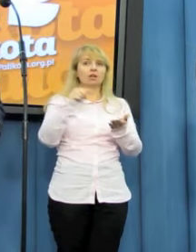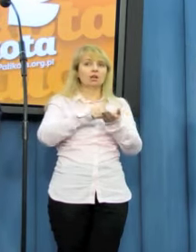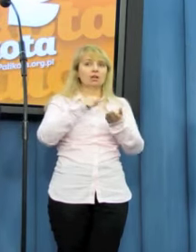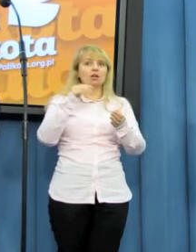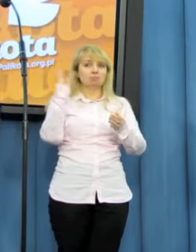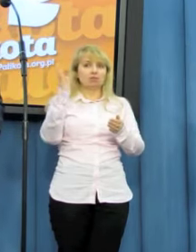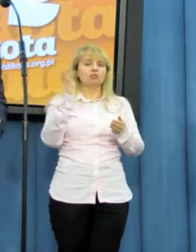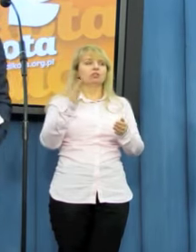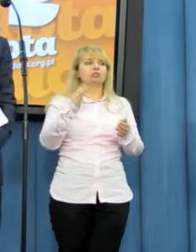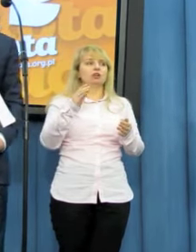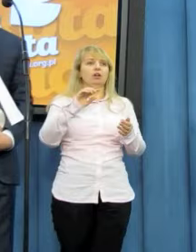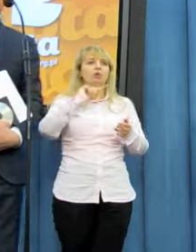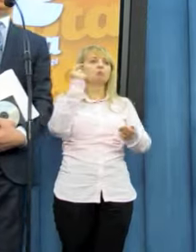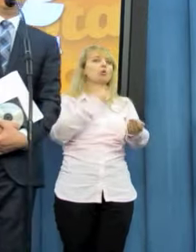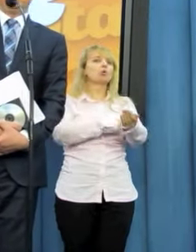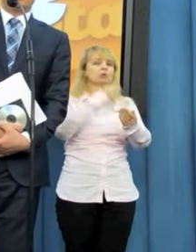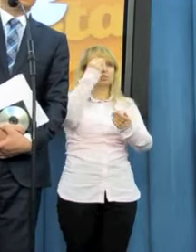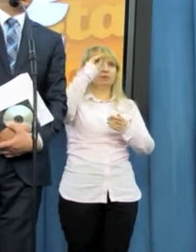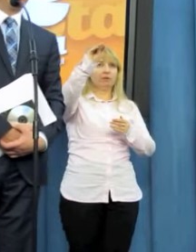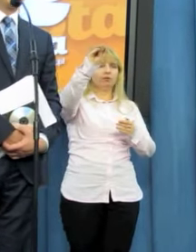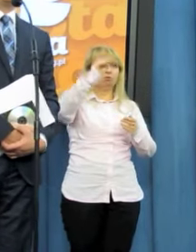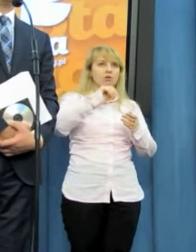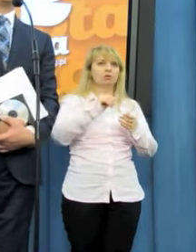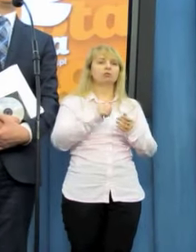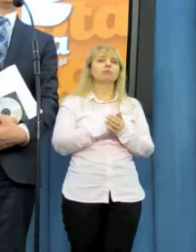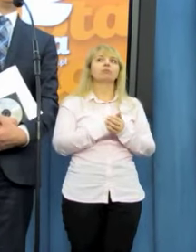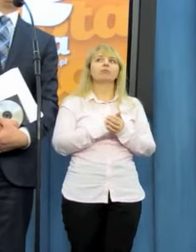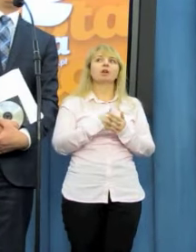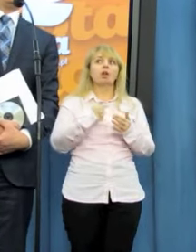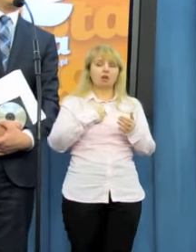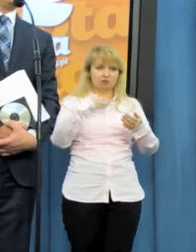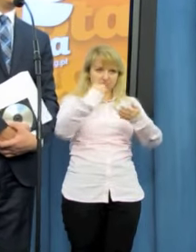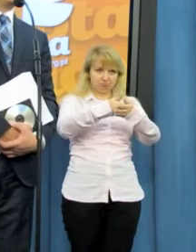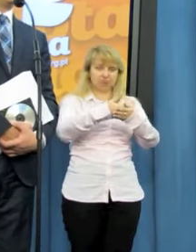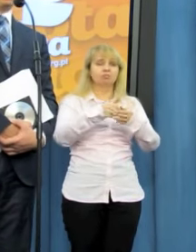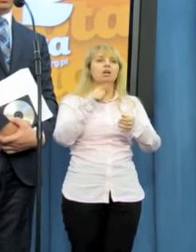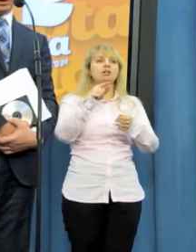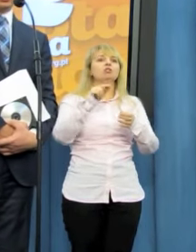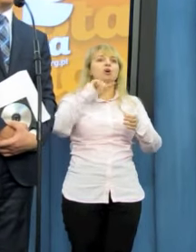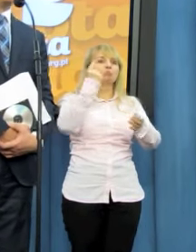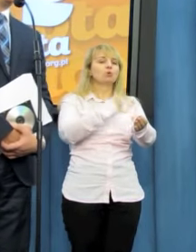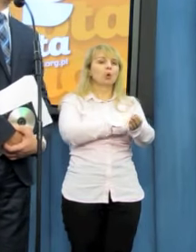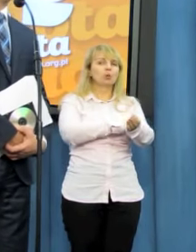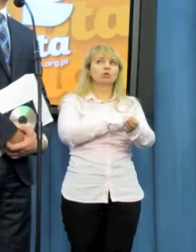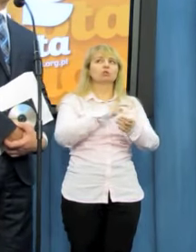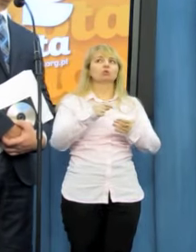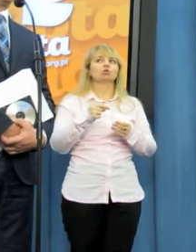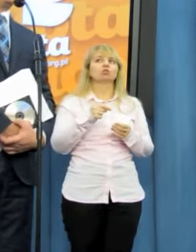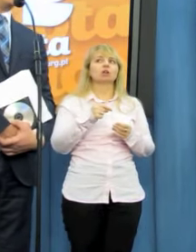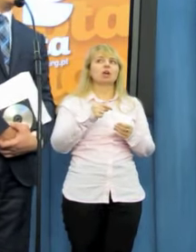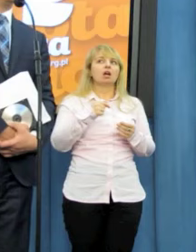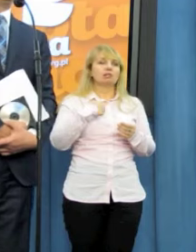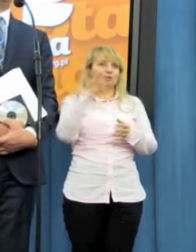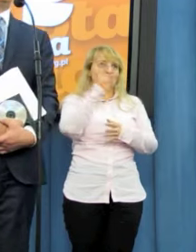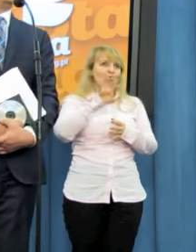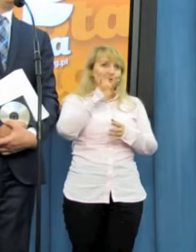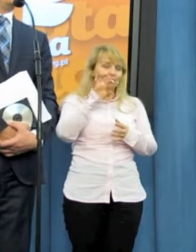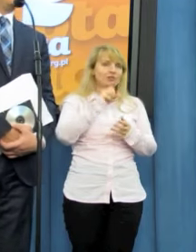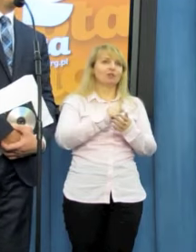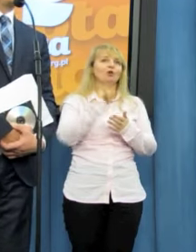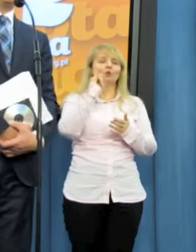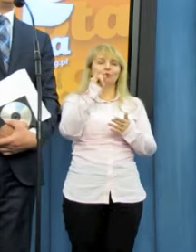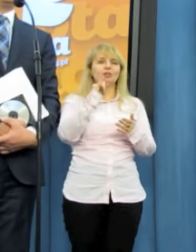prokuratury w tym temacie? Jestem przekonany, że prokuratorzy nas oglądają